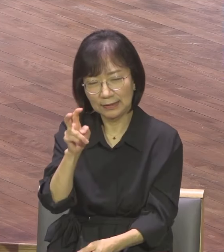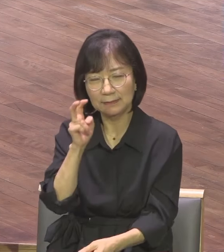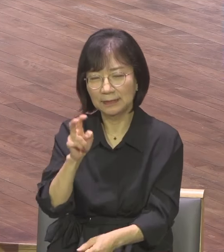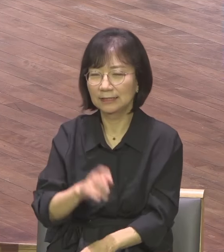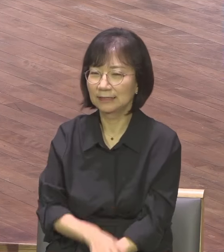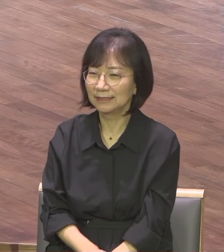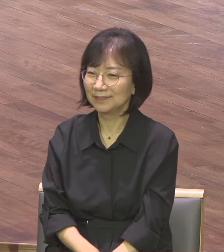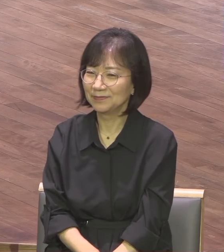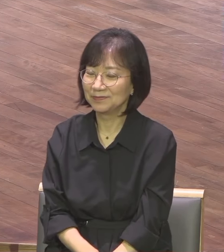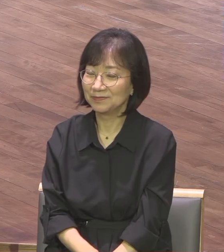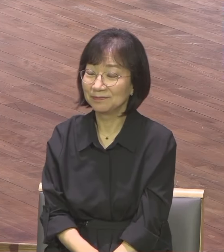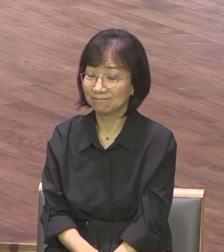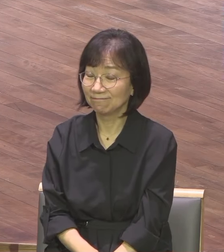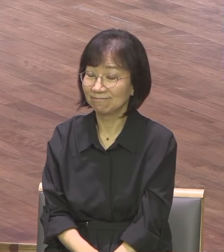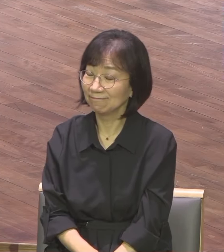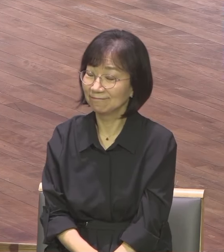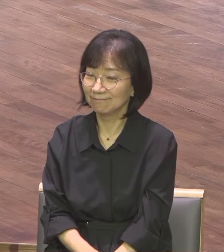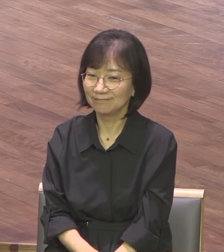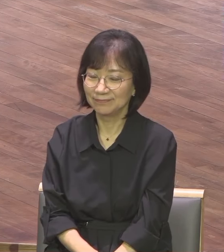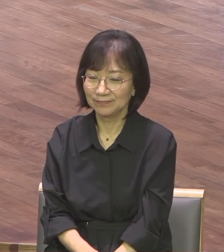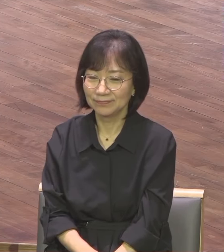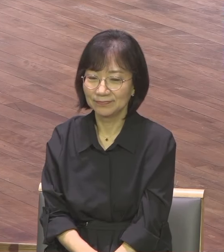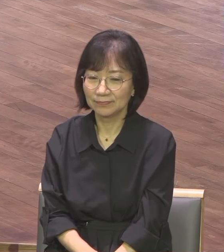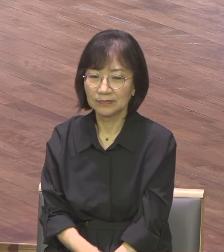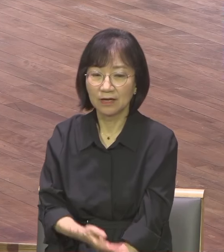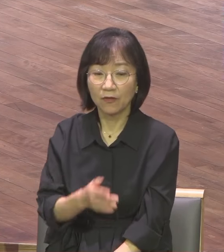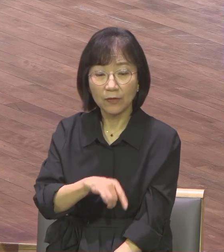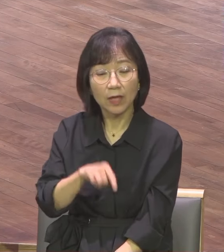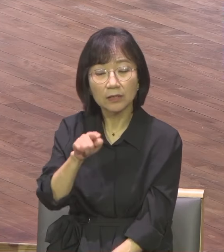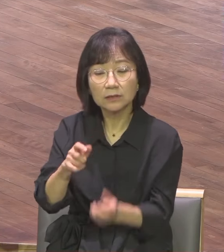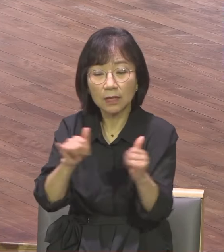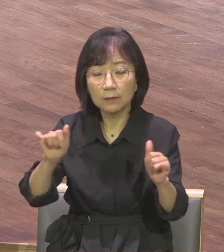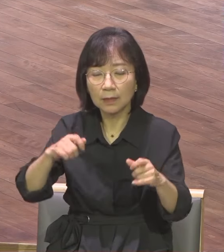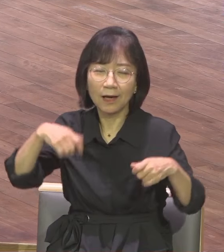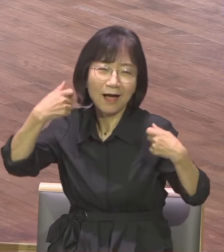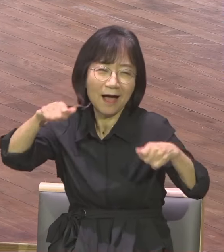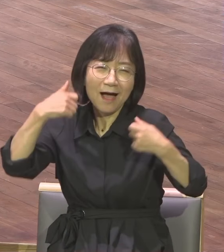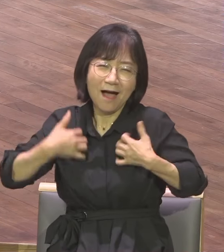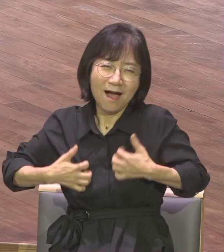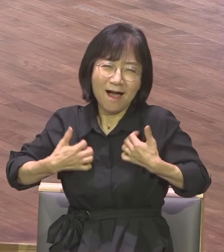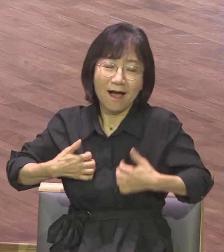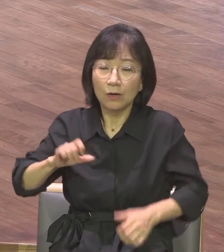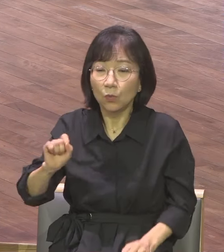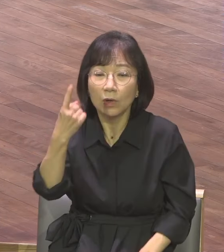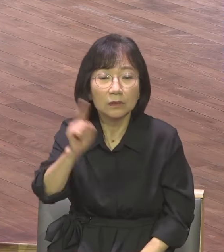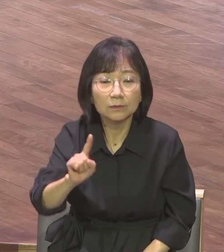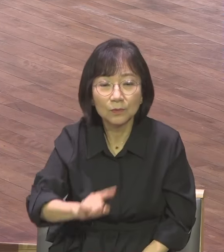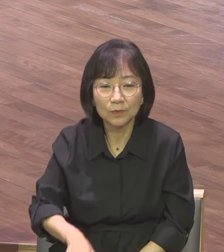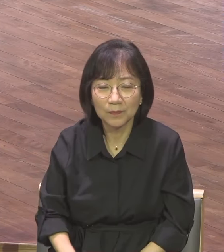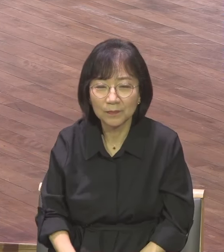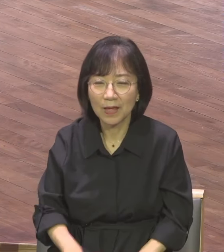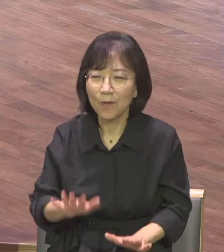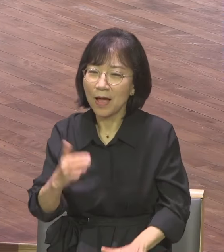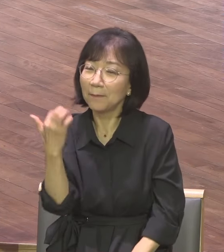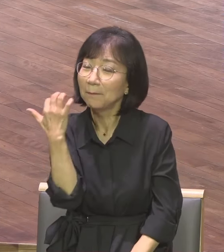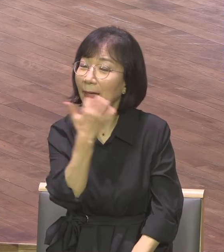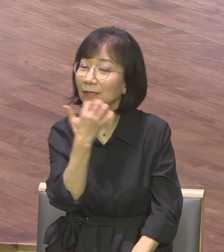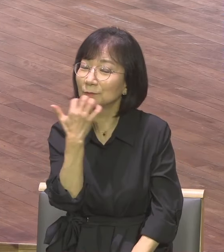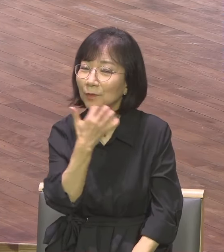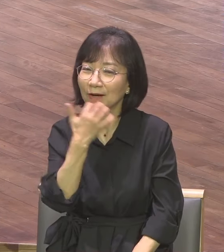최선의 삶이 그를 춤추게 한 것이 아니라 베드로가 선포한 그 그리시도 그